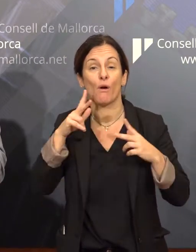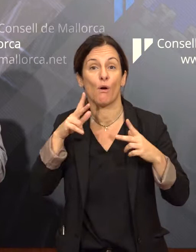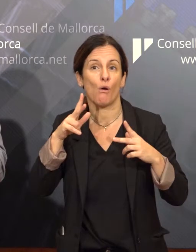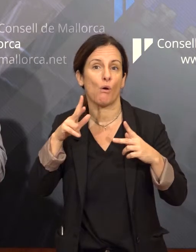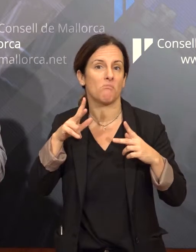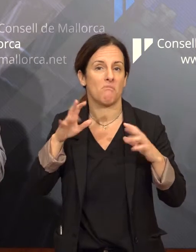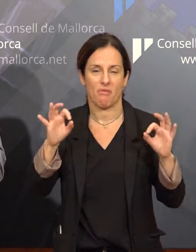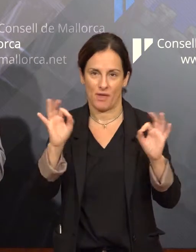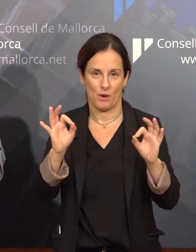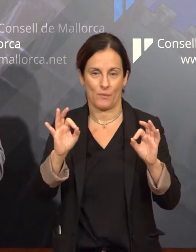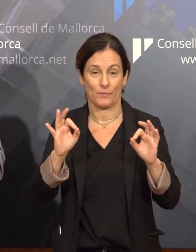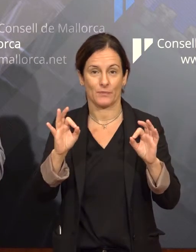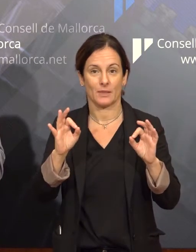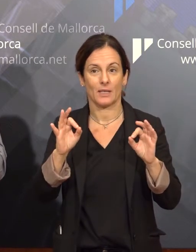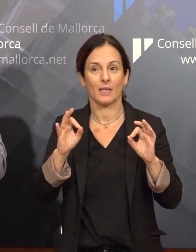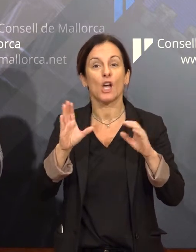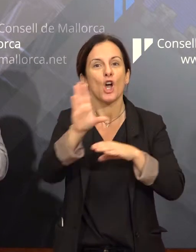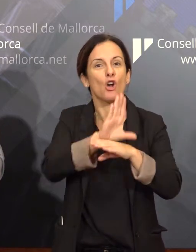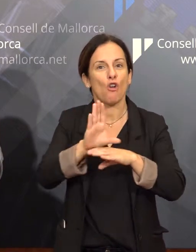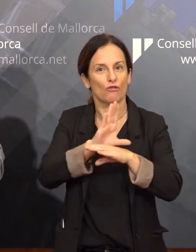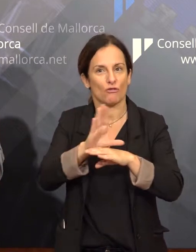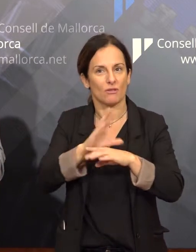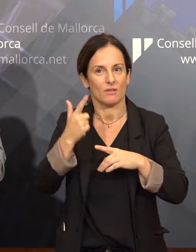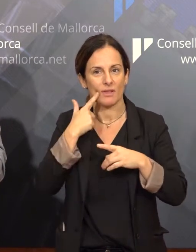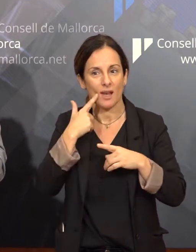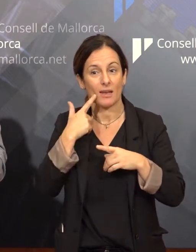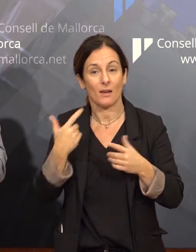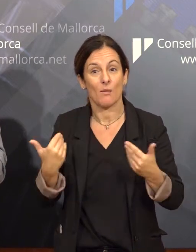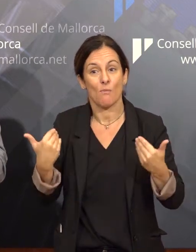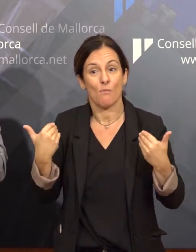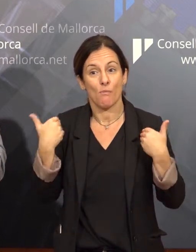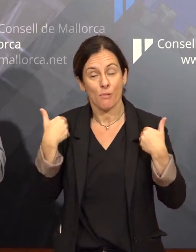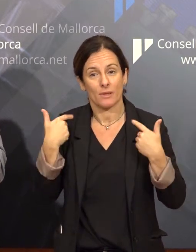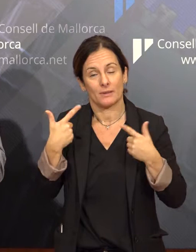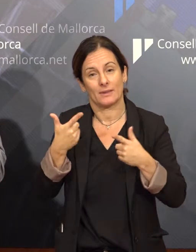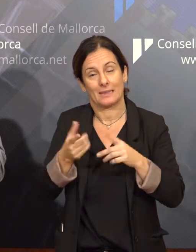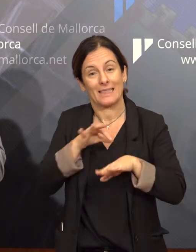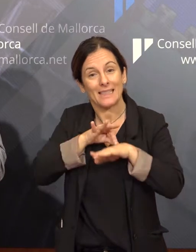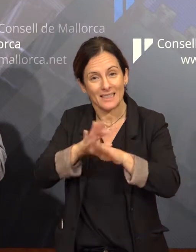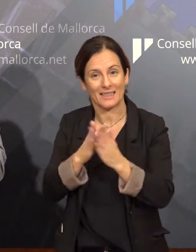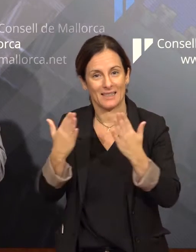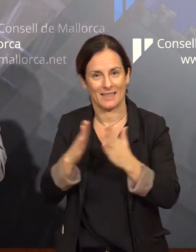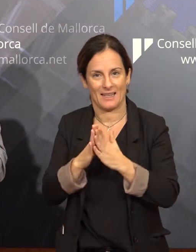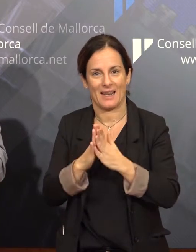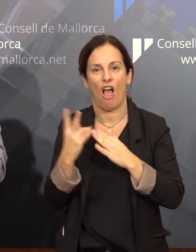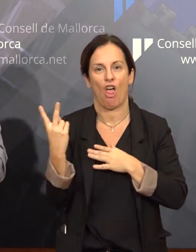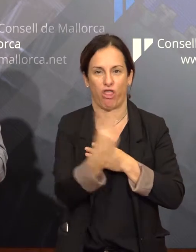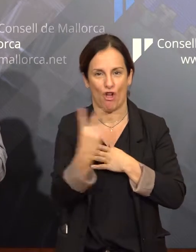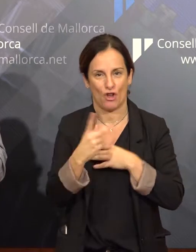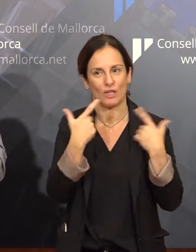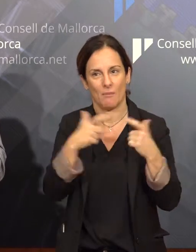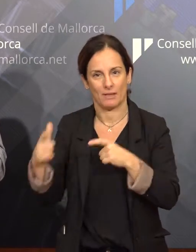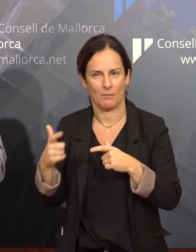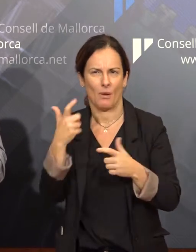Consell. És un exemple de col·laboració i és un abans. Nosaltres pensant que d'aquesta manera se